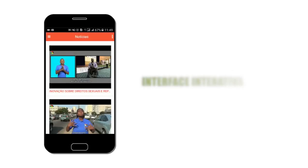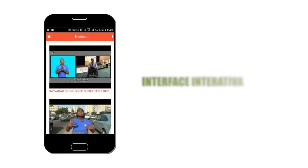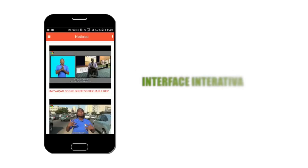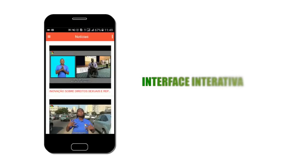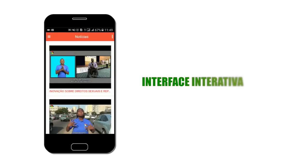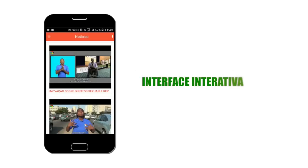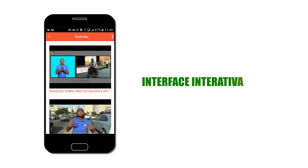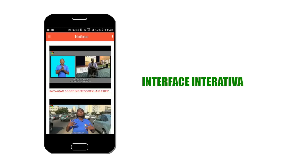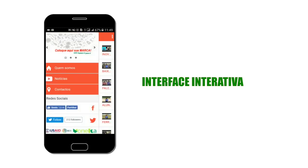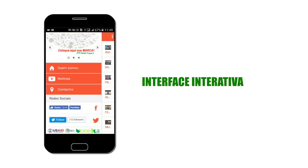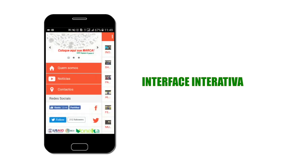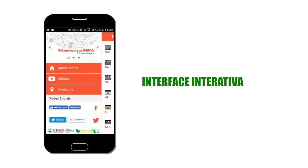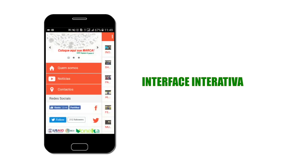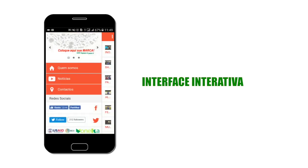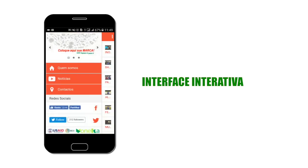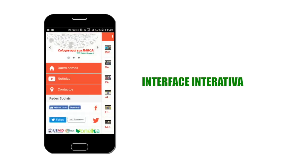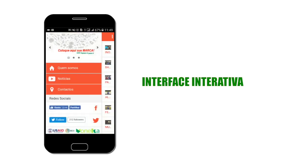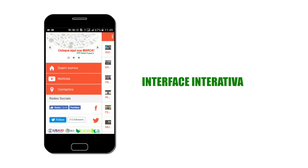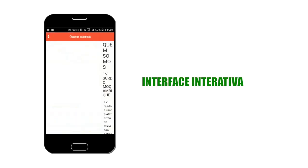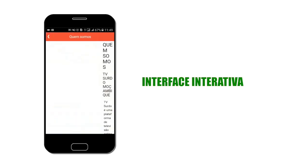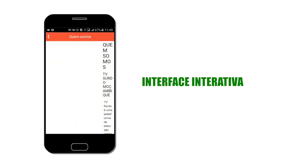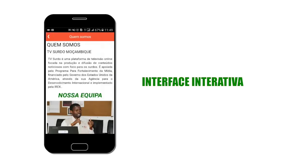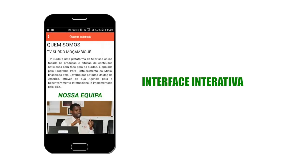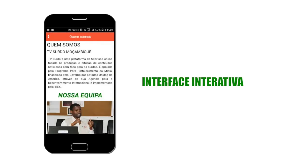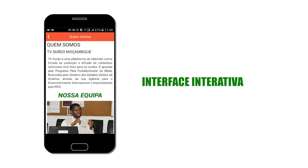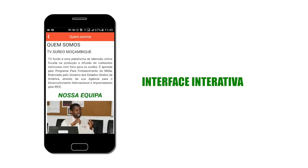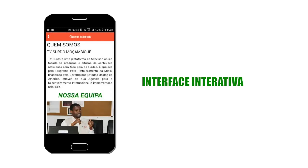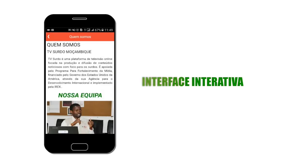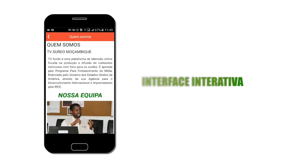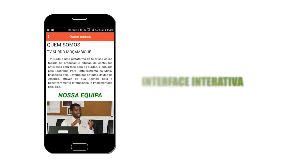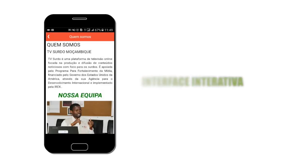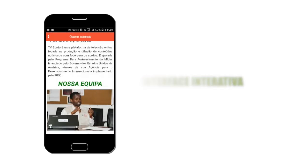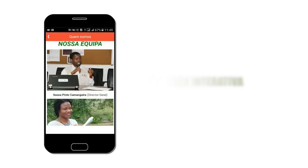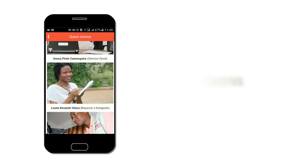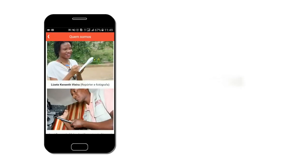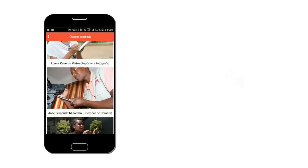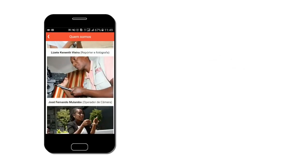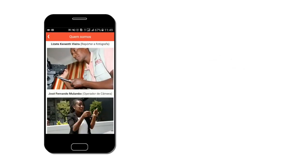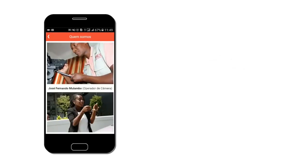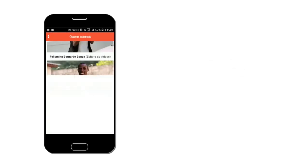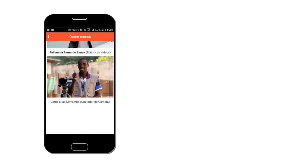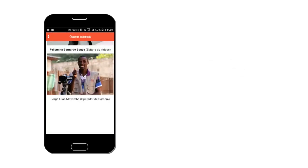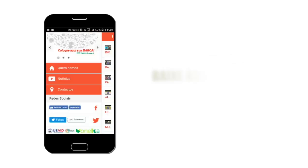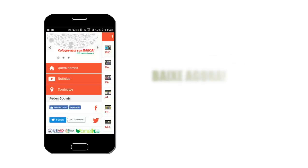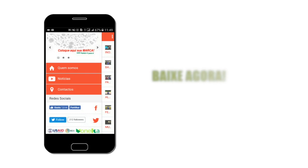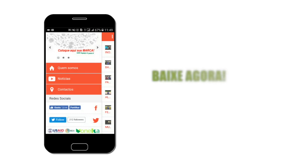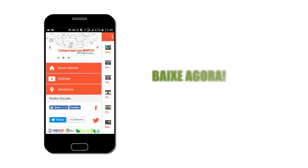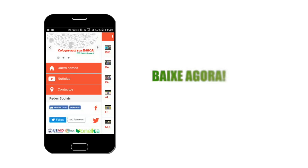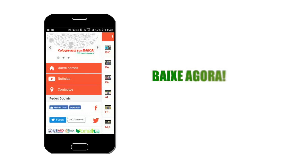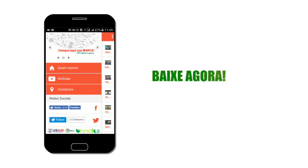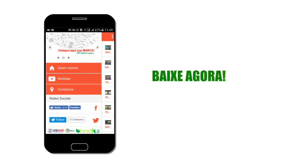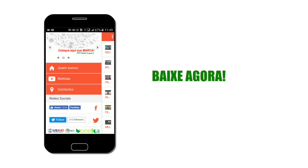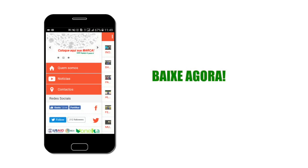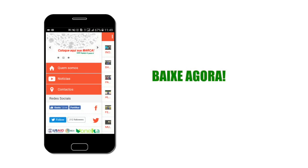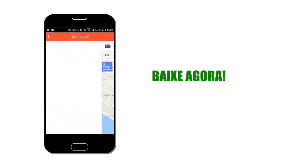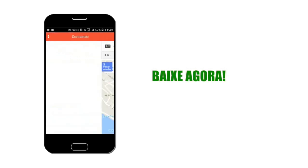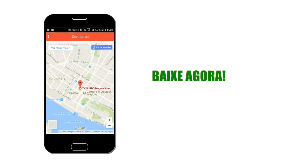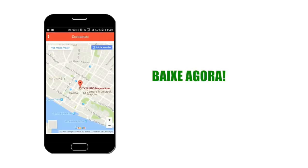Possui uma interface bastante interativa. De que está à espera? Baixe agora. TV